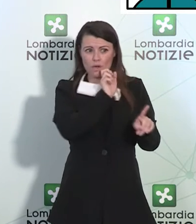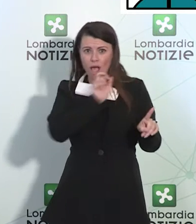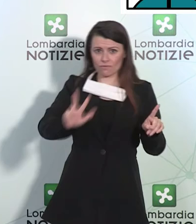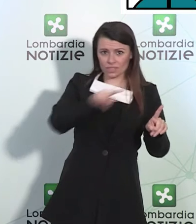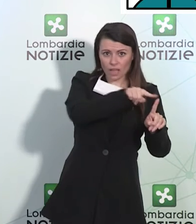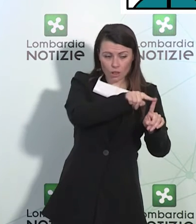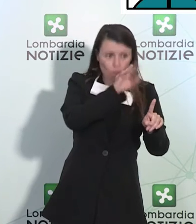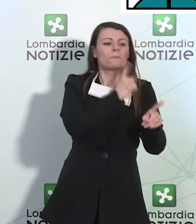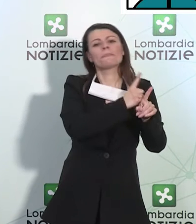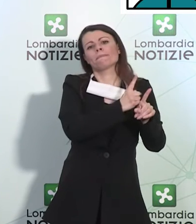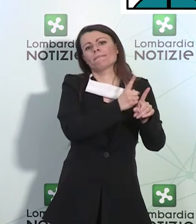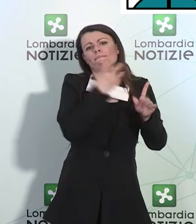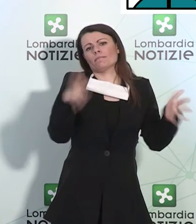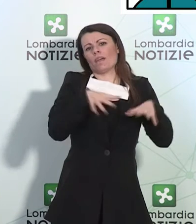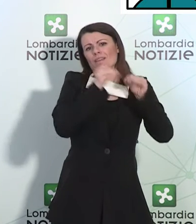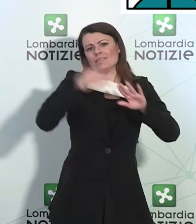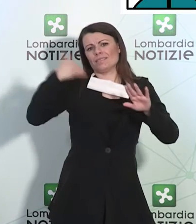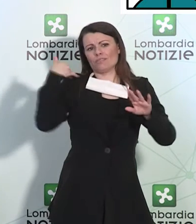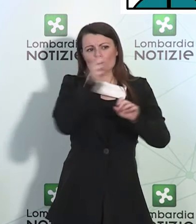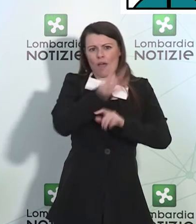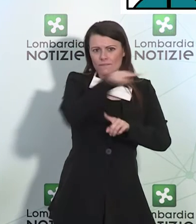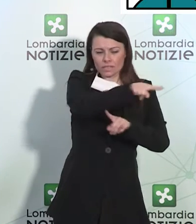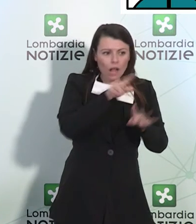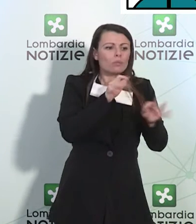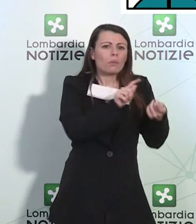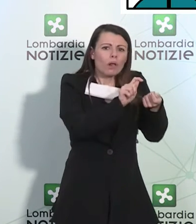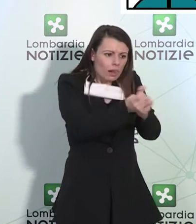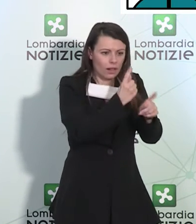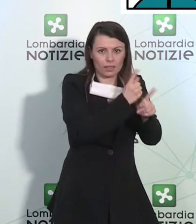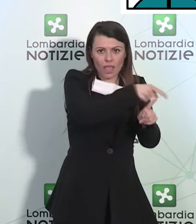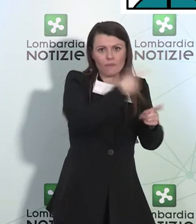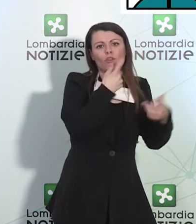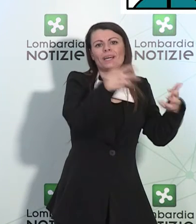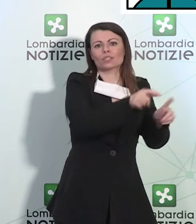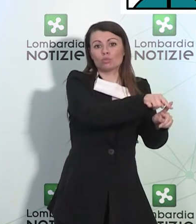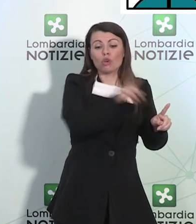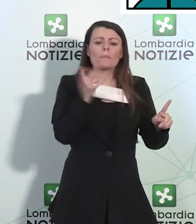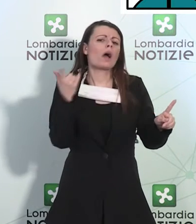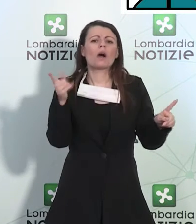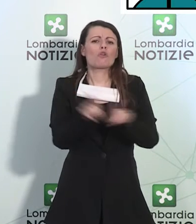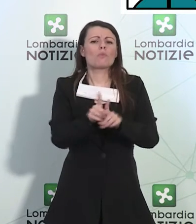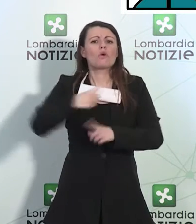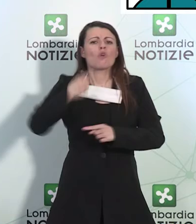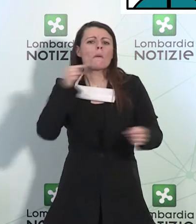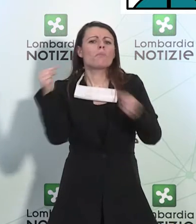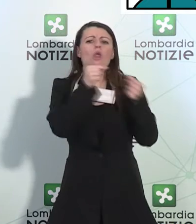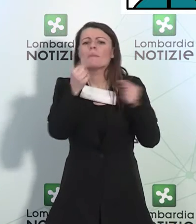modifica, sono già in fase di riduzione, comunque domani per evitare ogni tipo di ulteriore polemica li